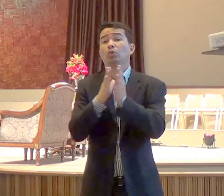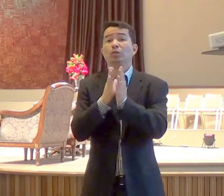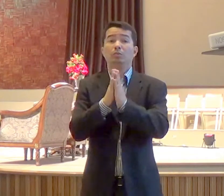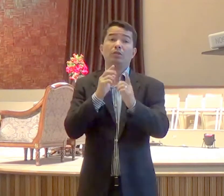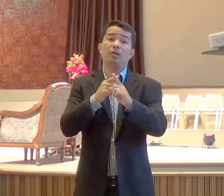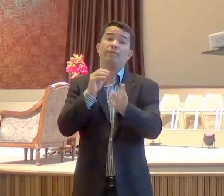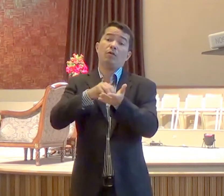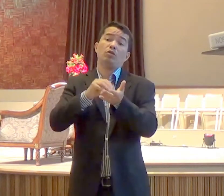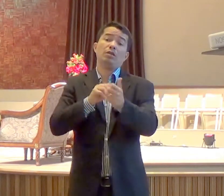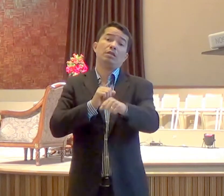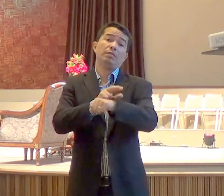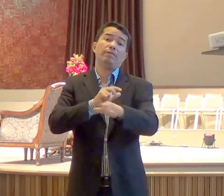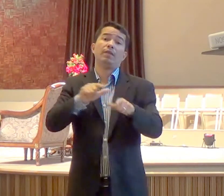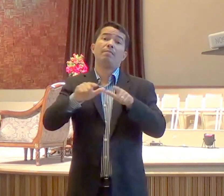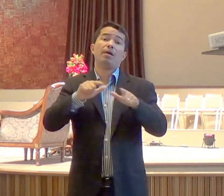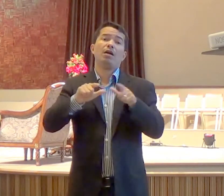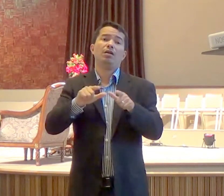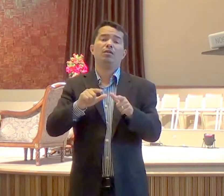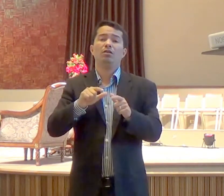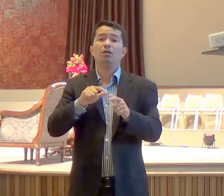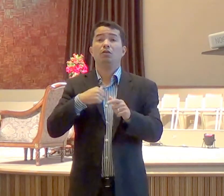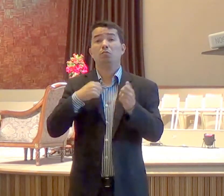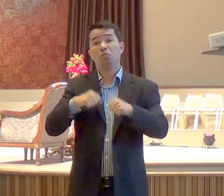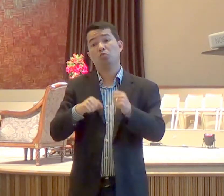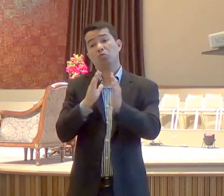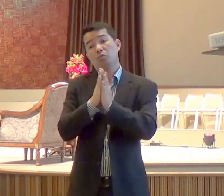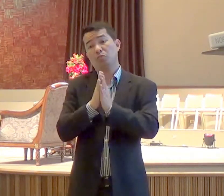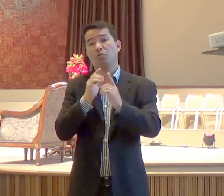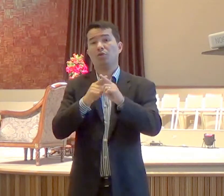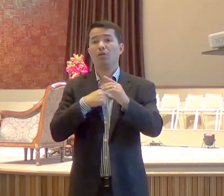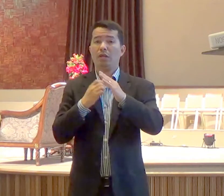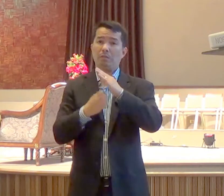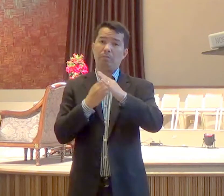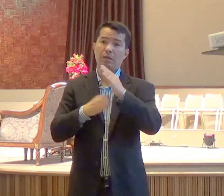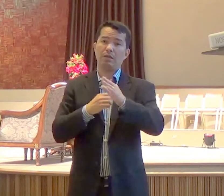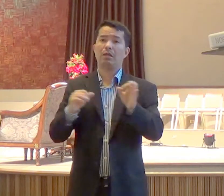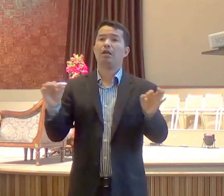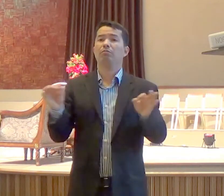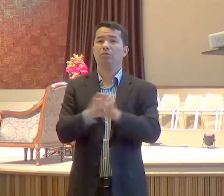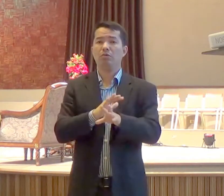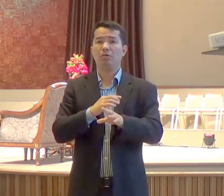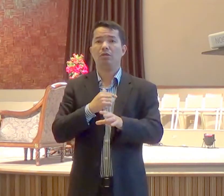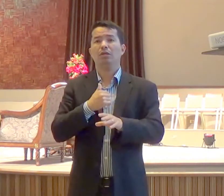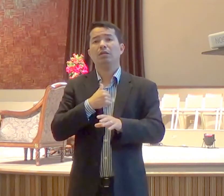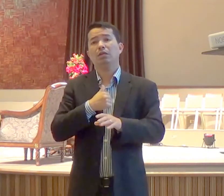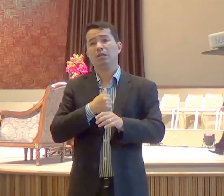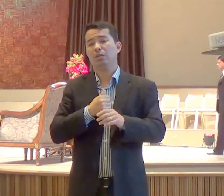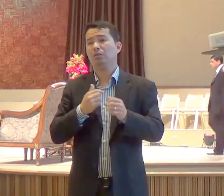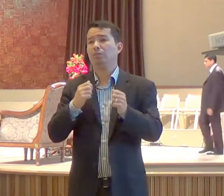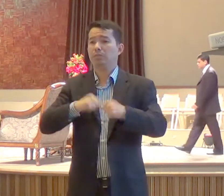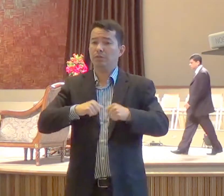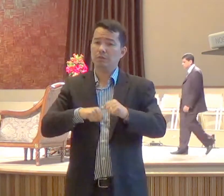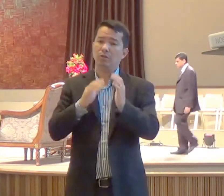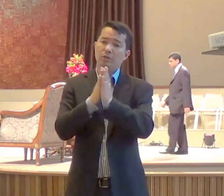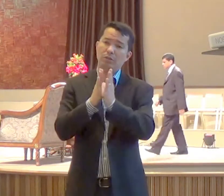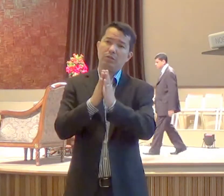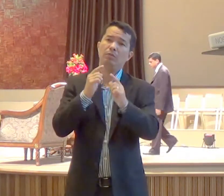eu estou precisando de oração, porque a minha empresa vai mal, eu estou precisando de oração, porque eu tenho uma necessidade de saúde, tudo isso é importante a gente orar, mas